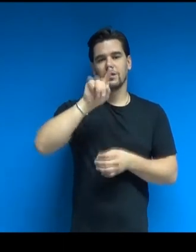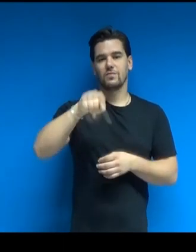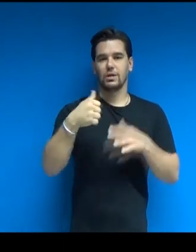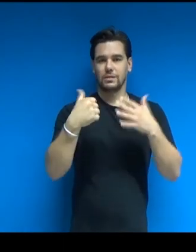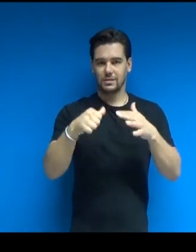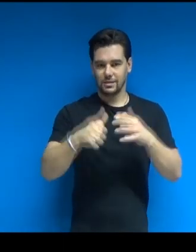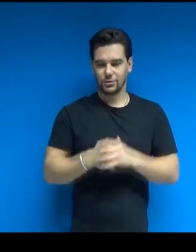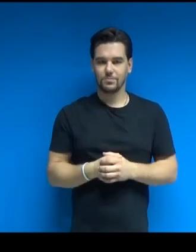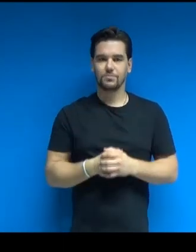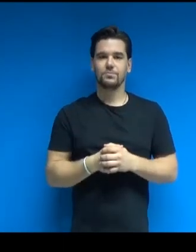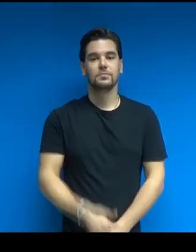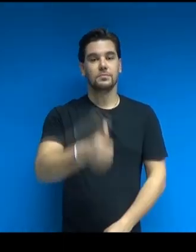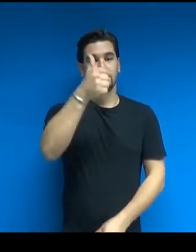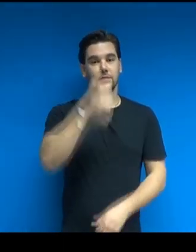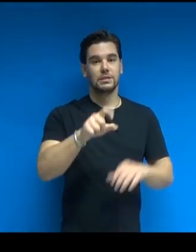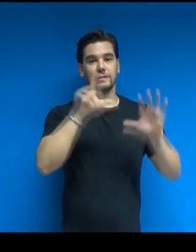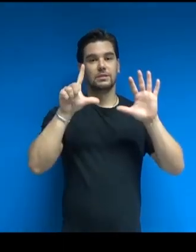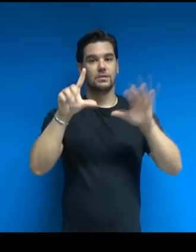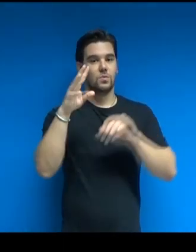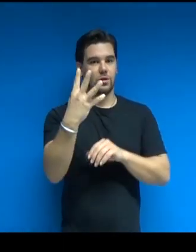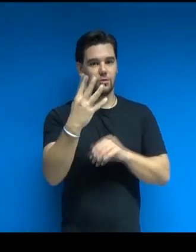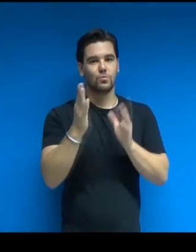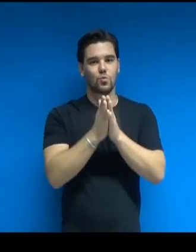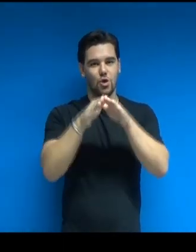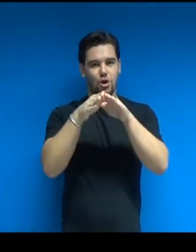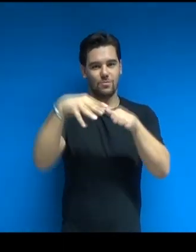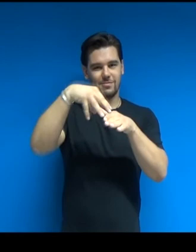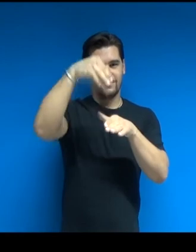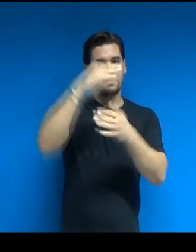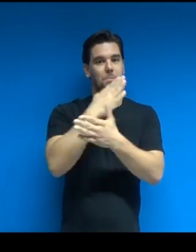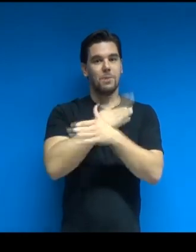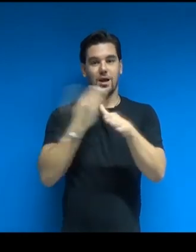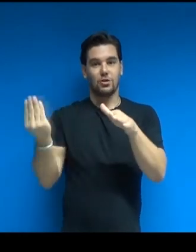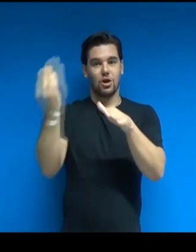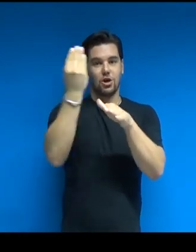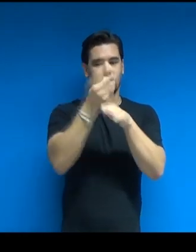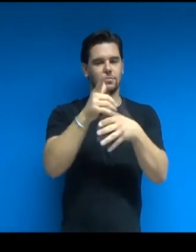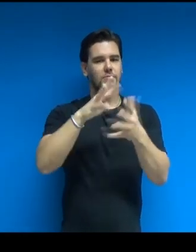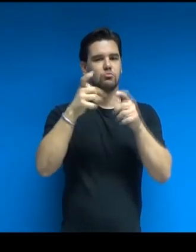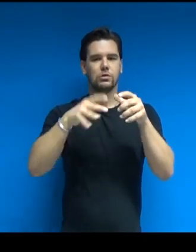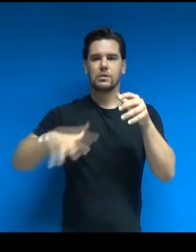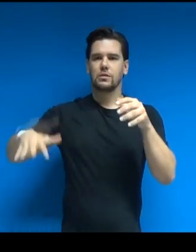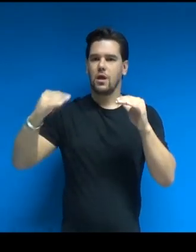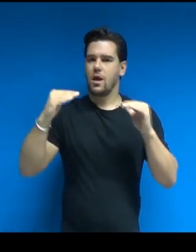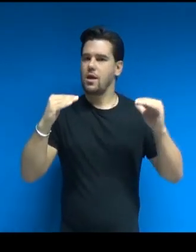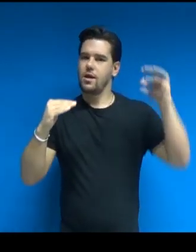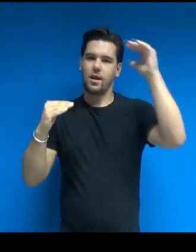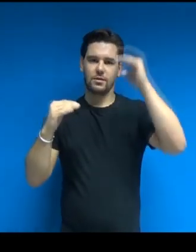divenne l'edificio più alto della città. La tradizione, che volle che